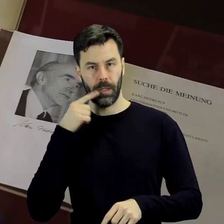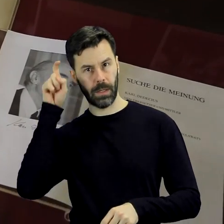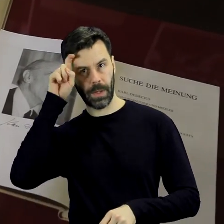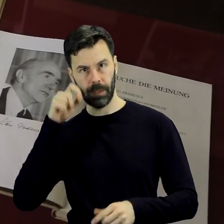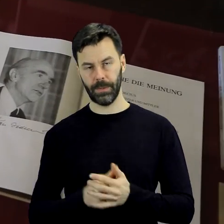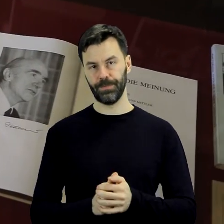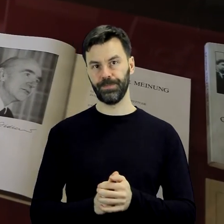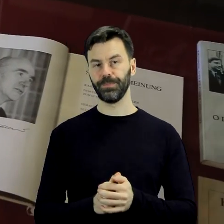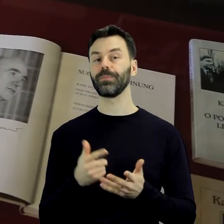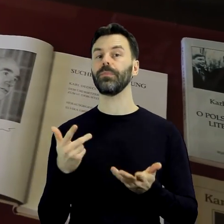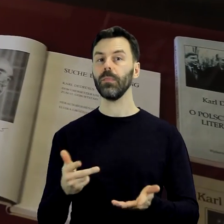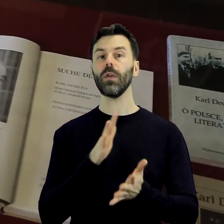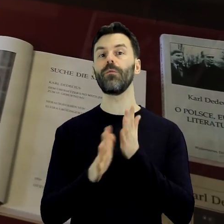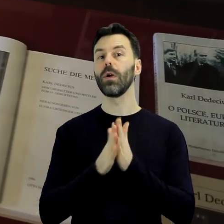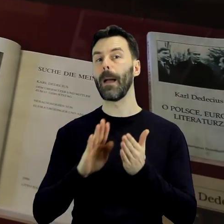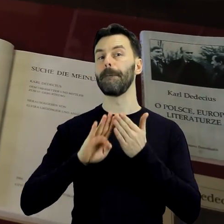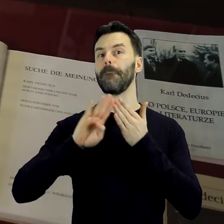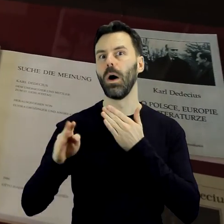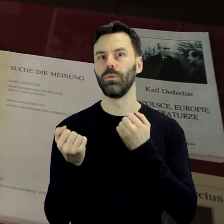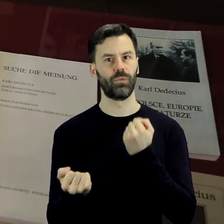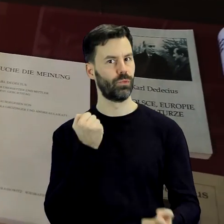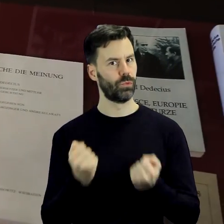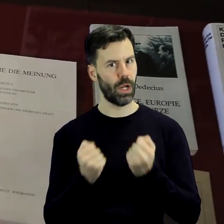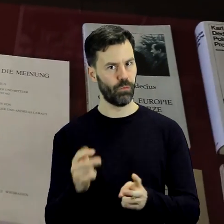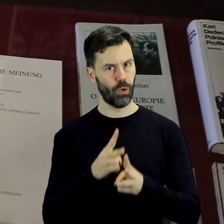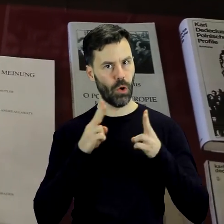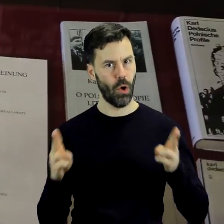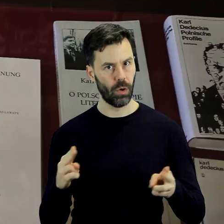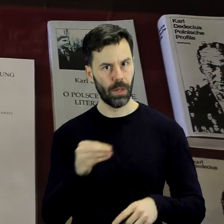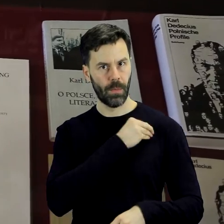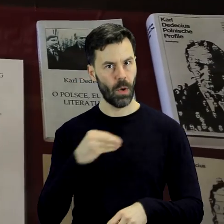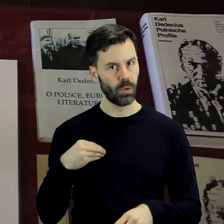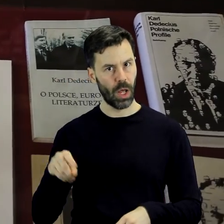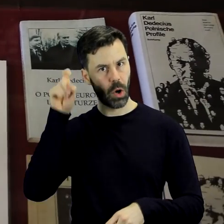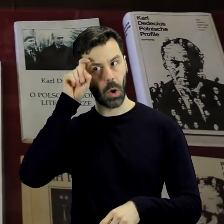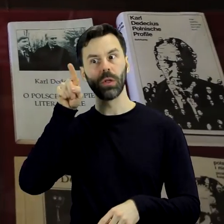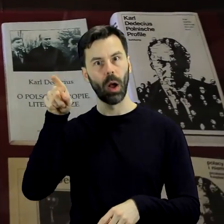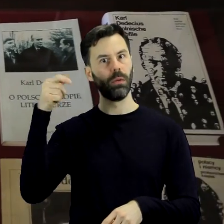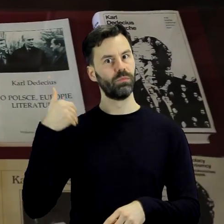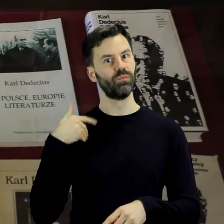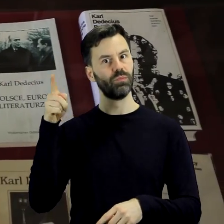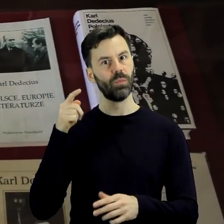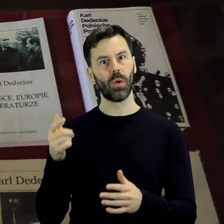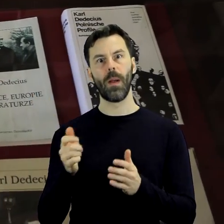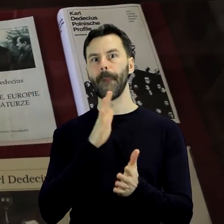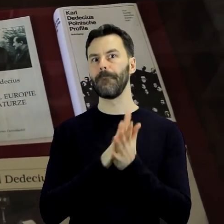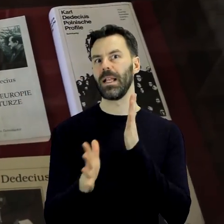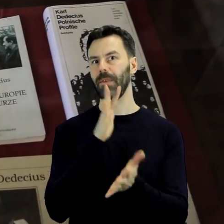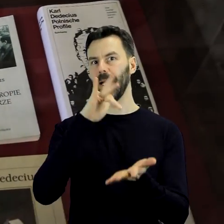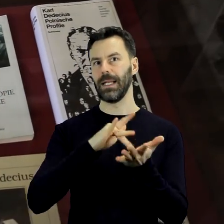historii polsko-niemieckiej, tuż po II wojnie światowej i po tym jak sam przeżył krwawą bitwę pod Stalingradem oraz 7